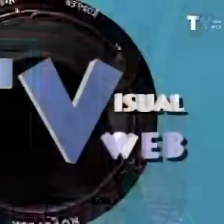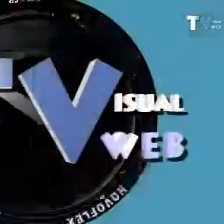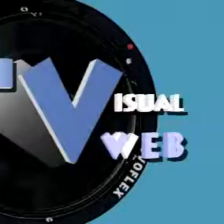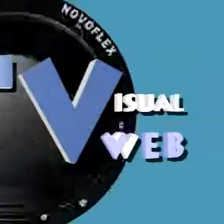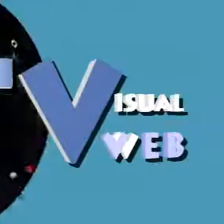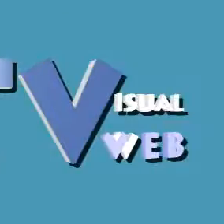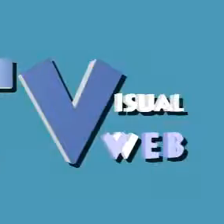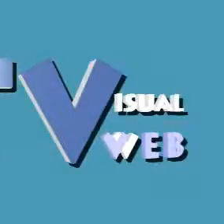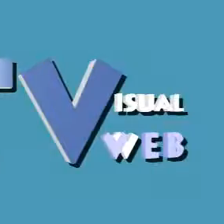Gràcies.